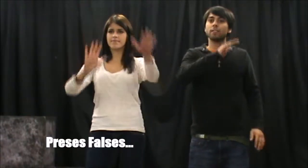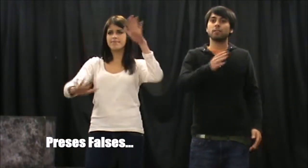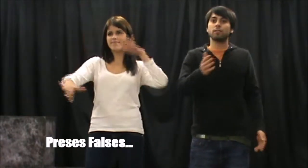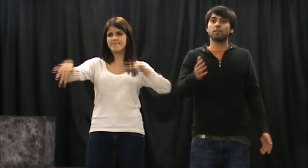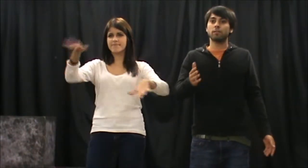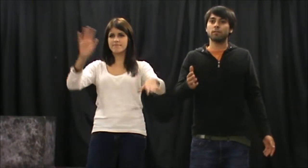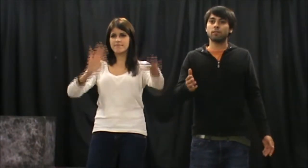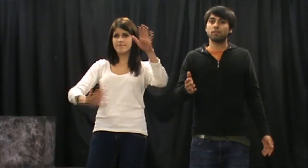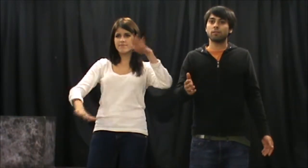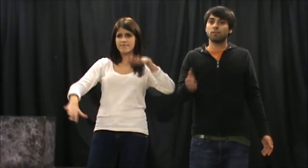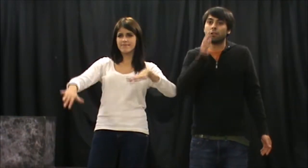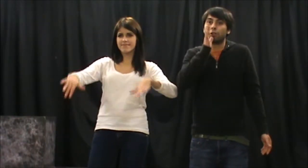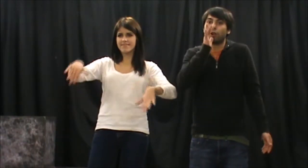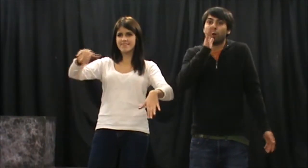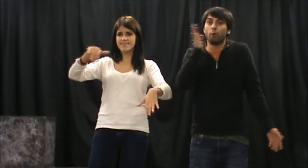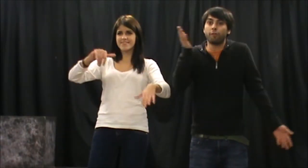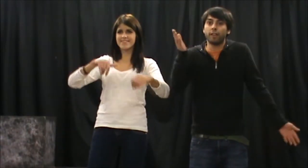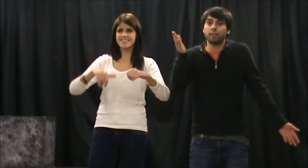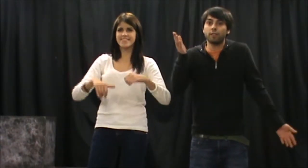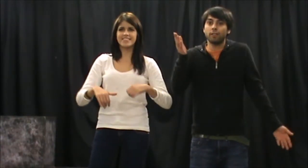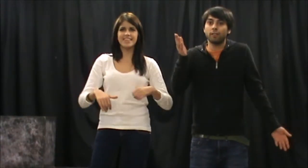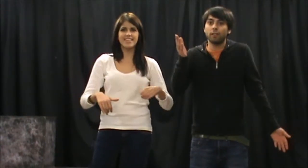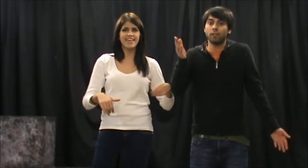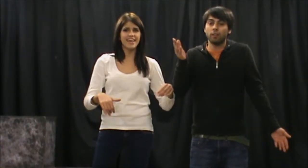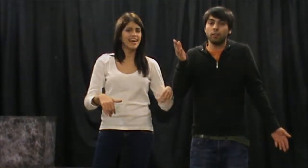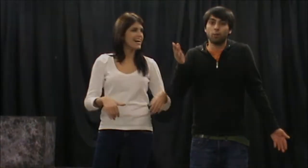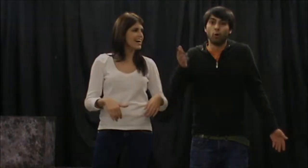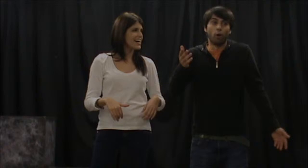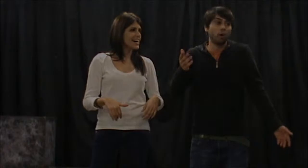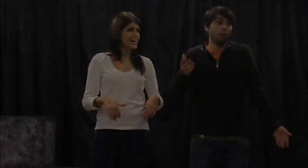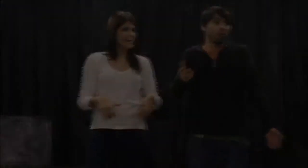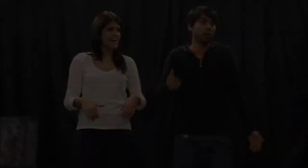A un costat,